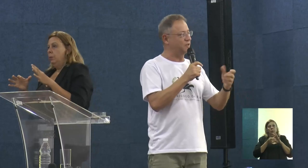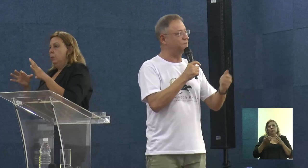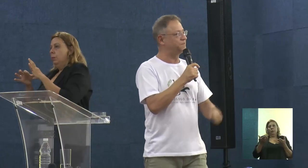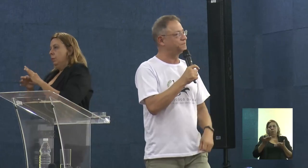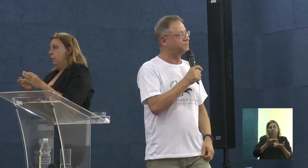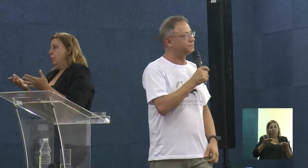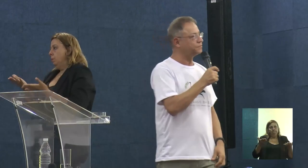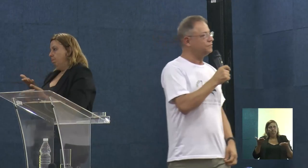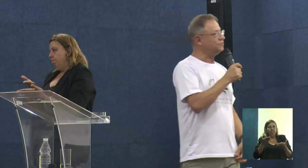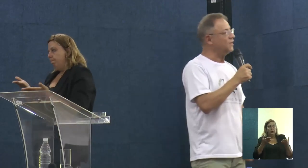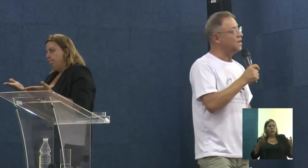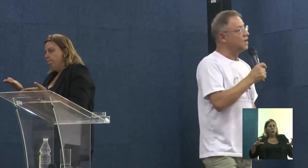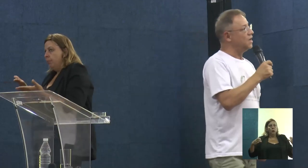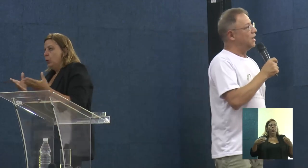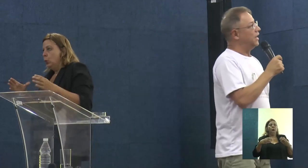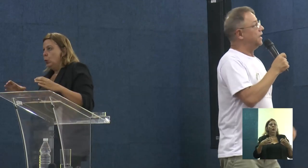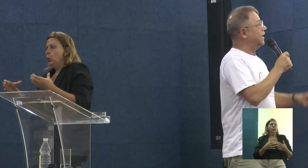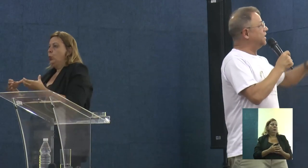era muito grande.